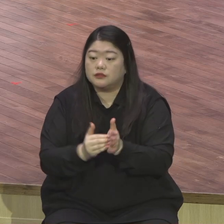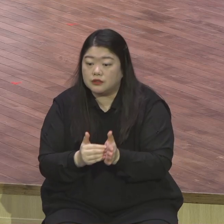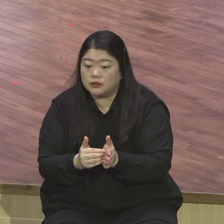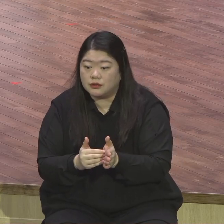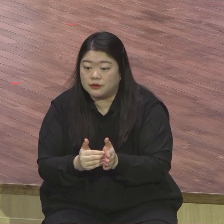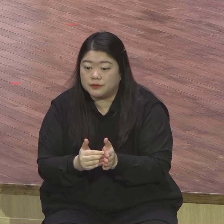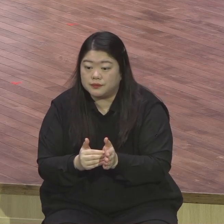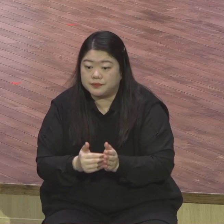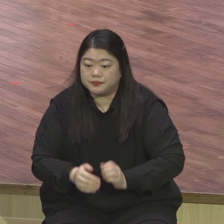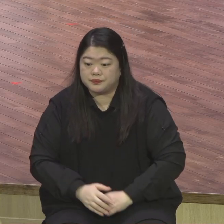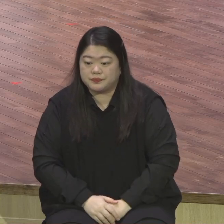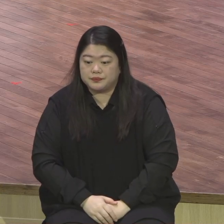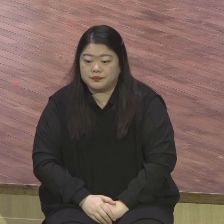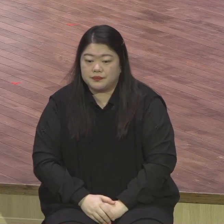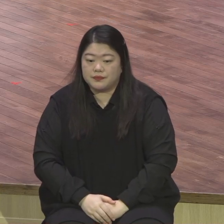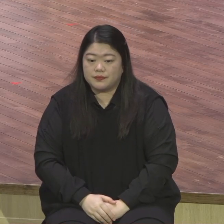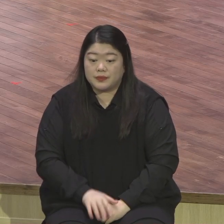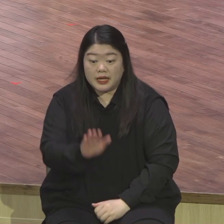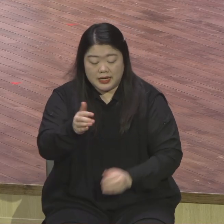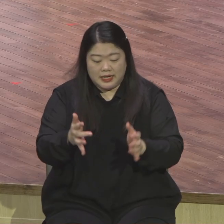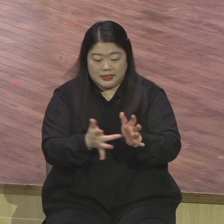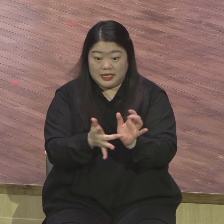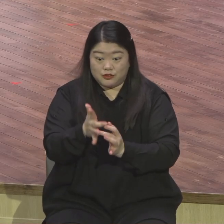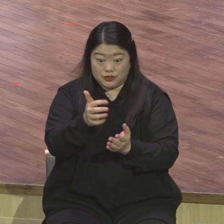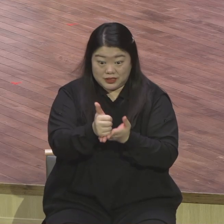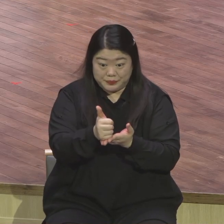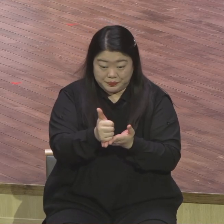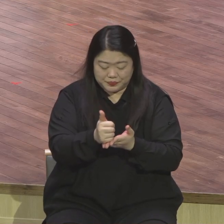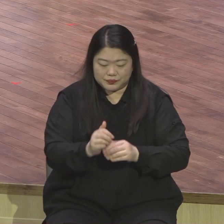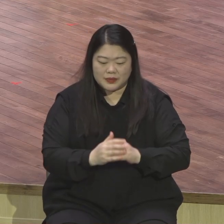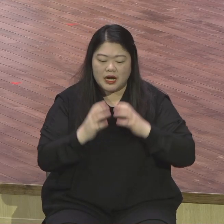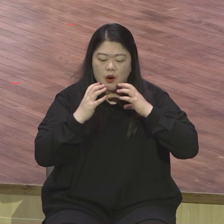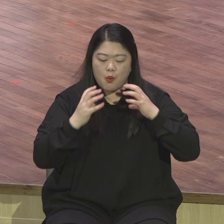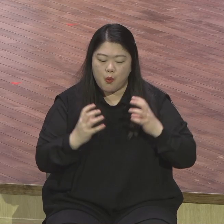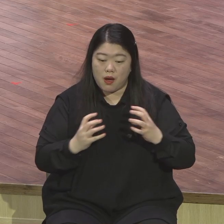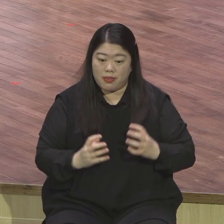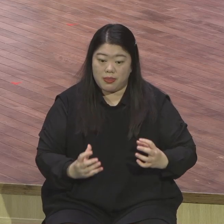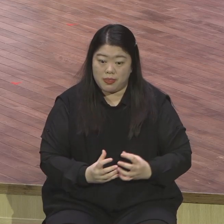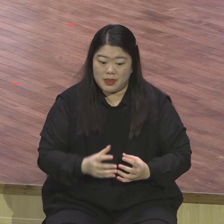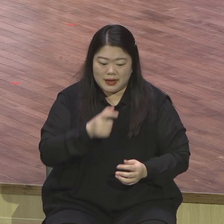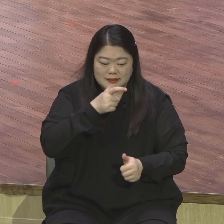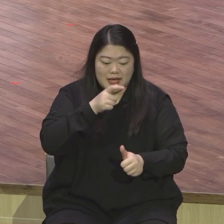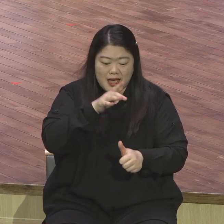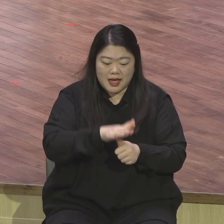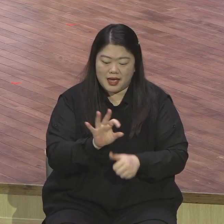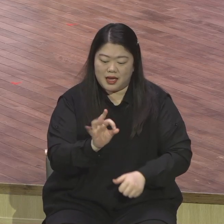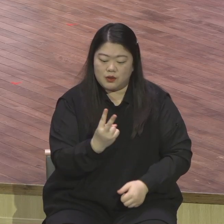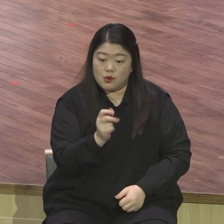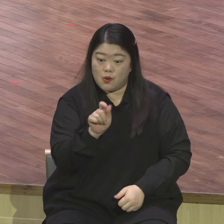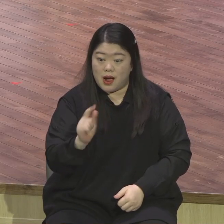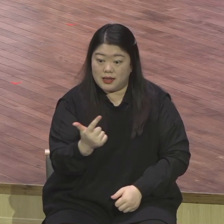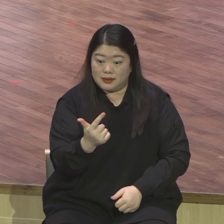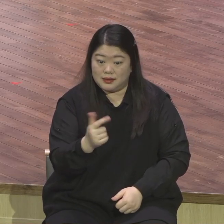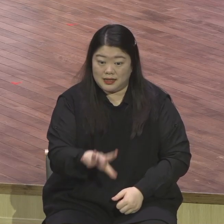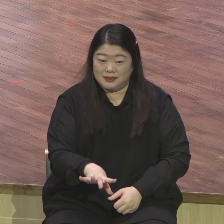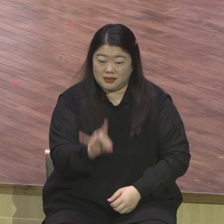세례받을 때 일어날 때 똑같은 음성이오 이는 내 사랑하는 아들이오 내 기뻐하는 자라